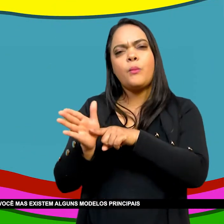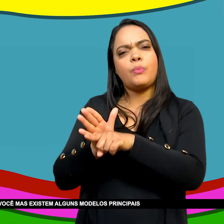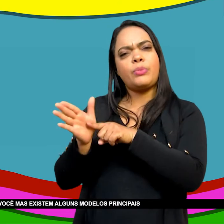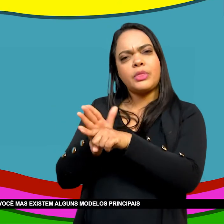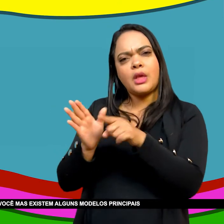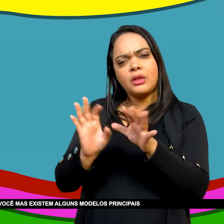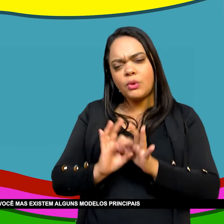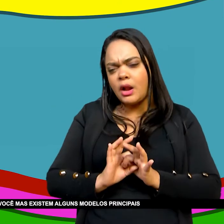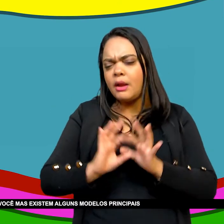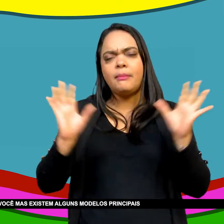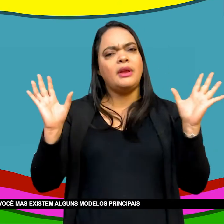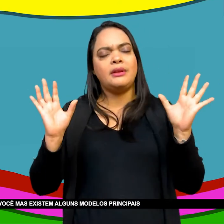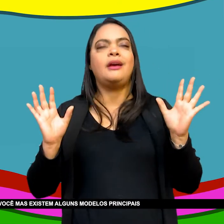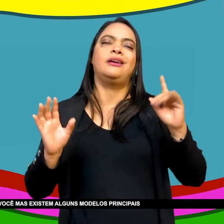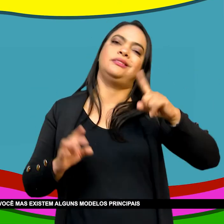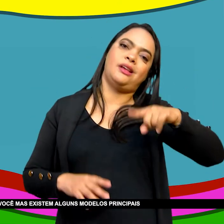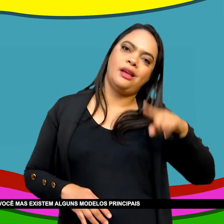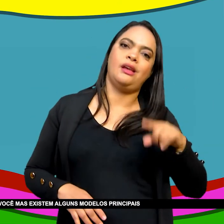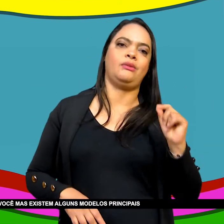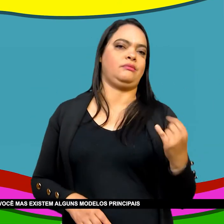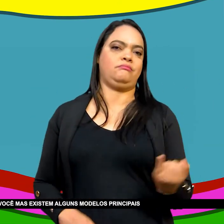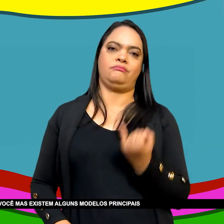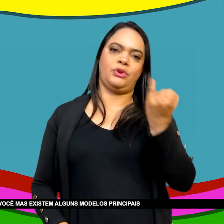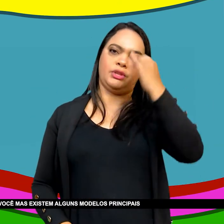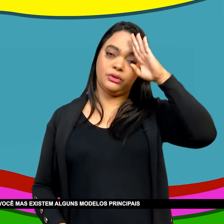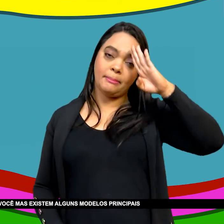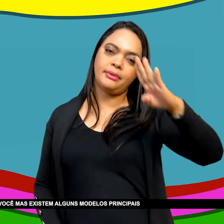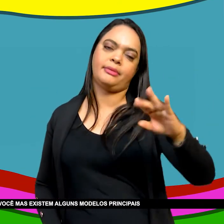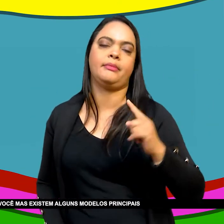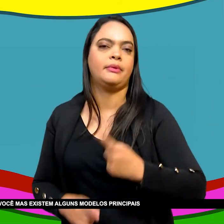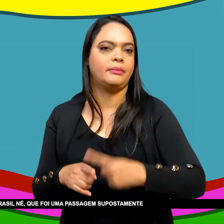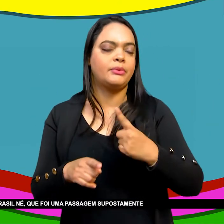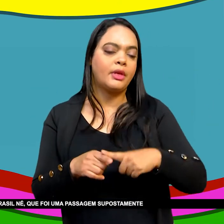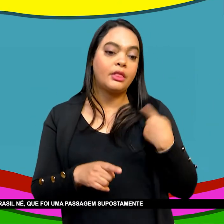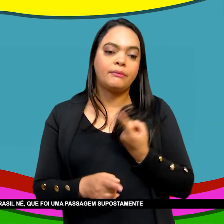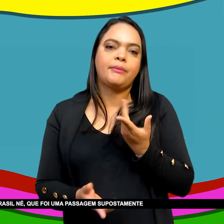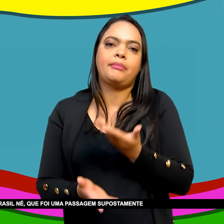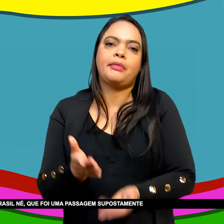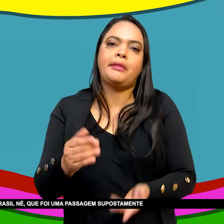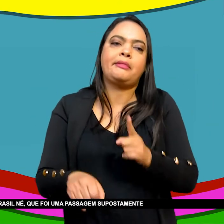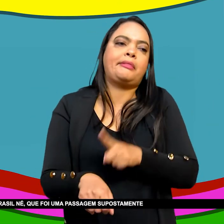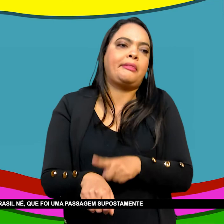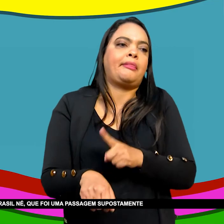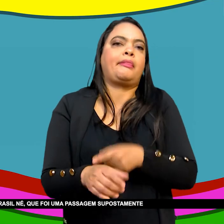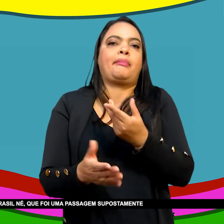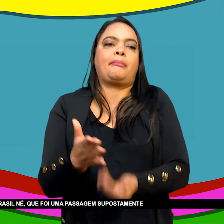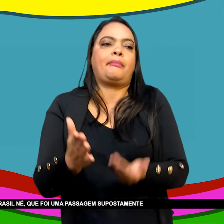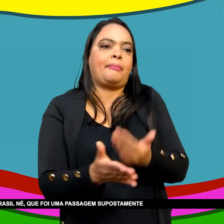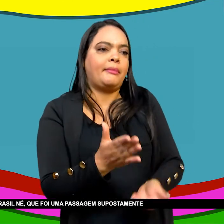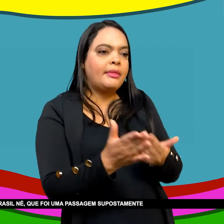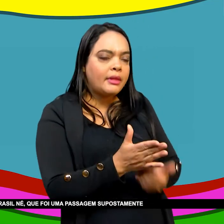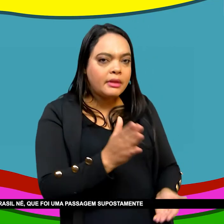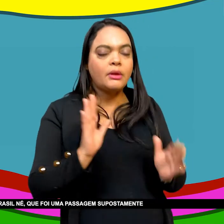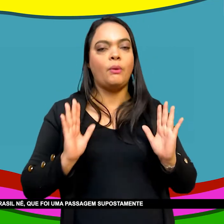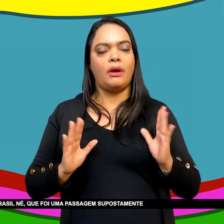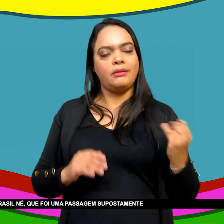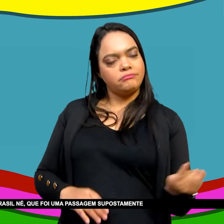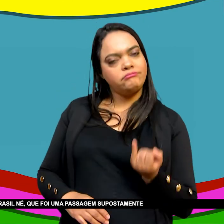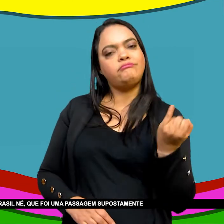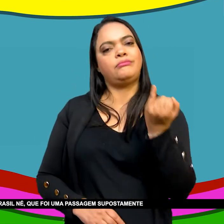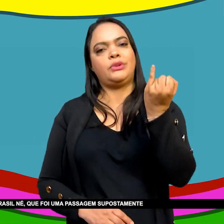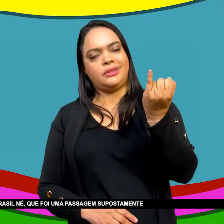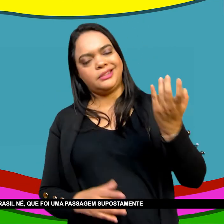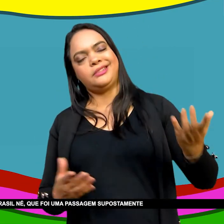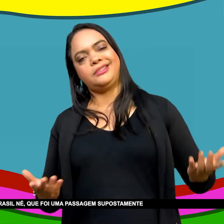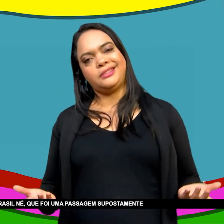novidade para vocês Mas existem alguns modelos principais de independência Na América Latina Tem